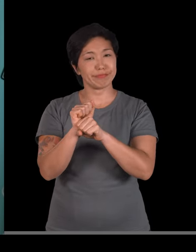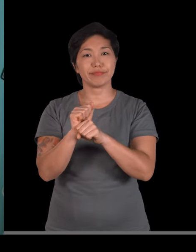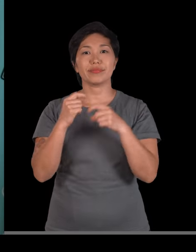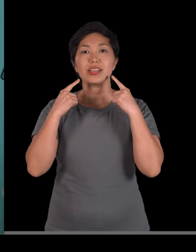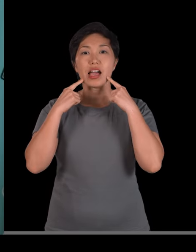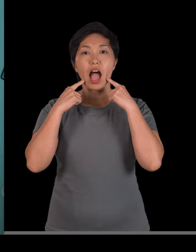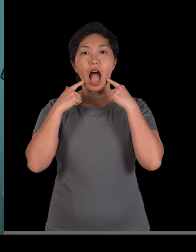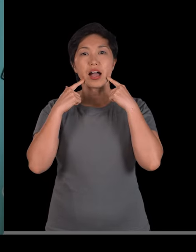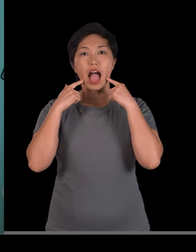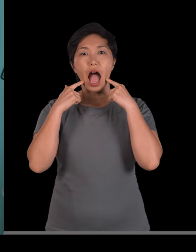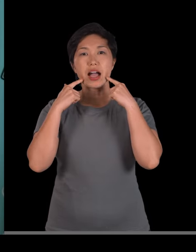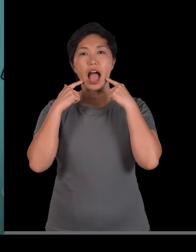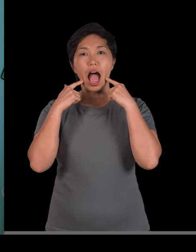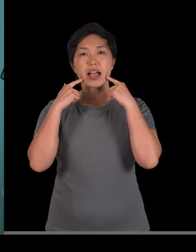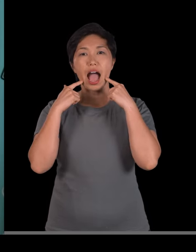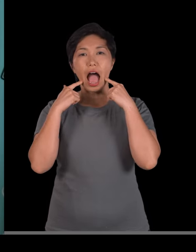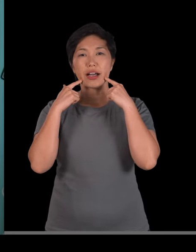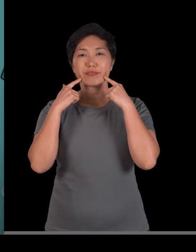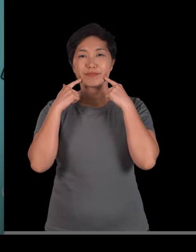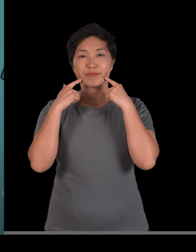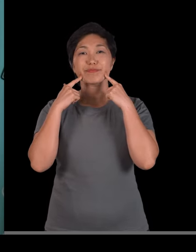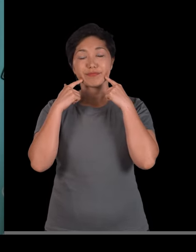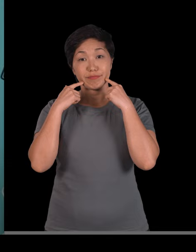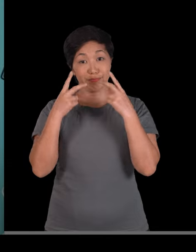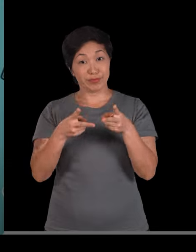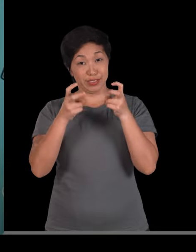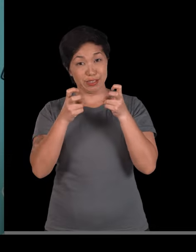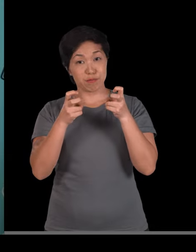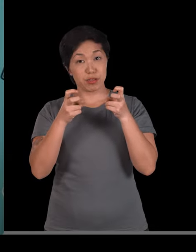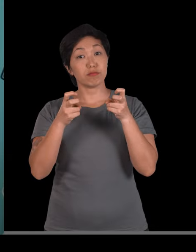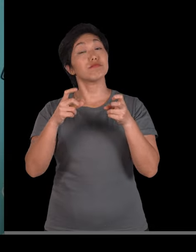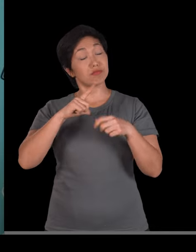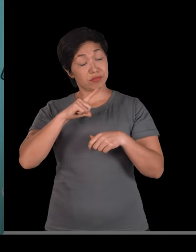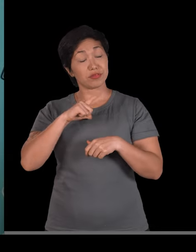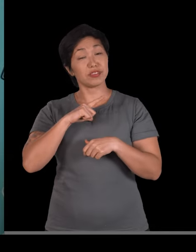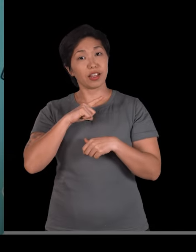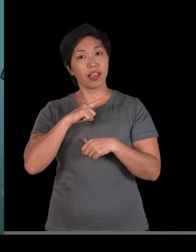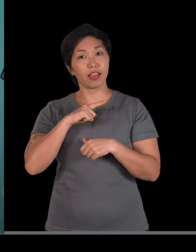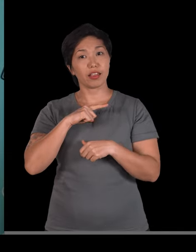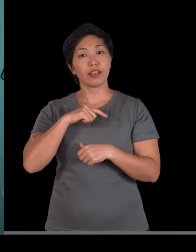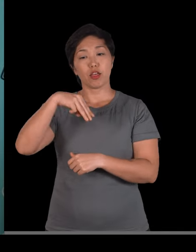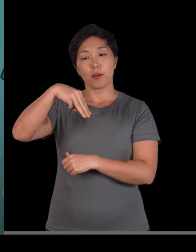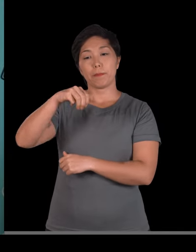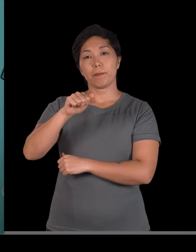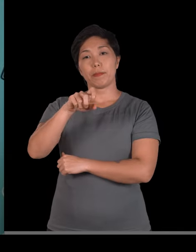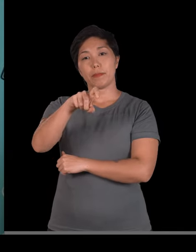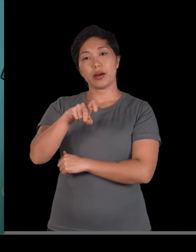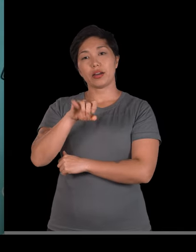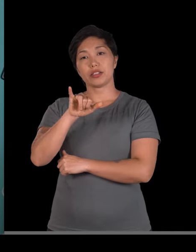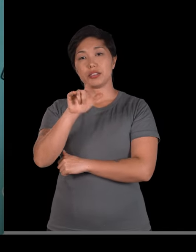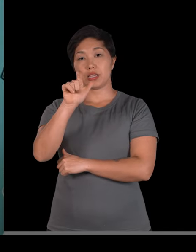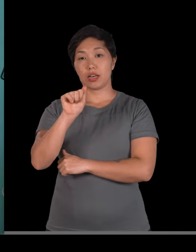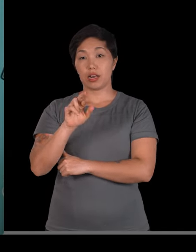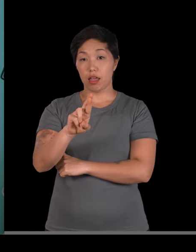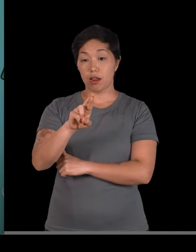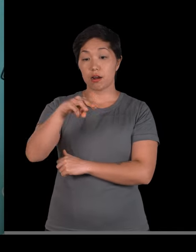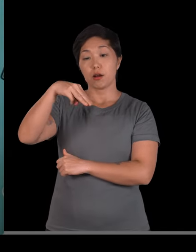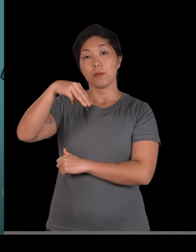aqui, ó, ó, ó, ó, ó, aqui maxilar e mandíbula, são duas